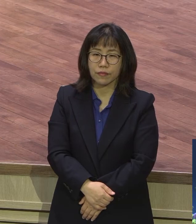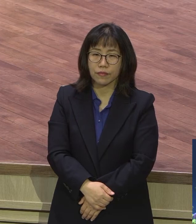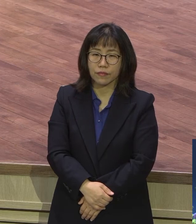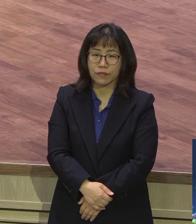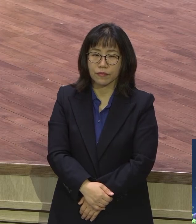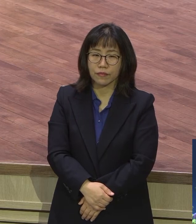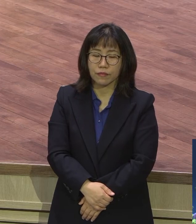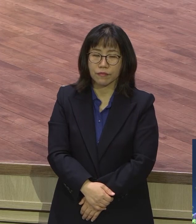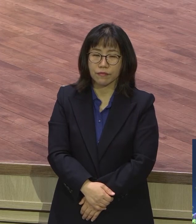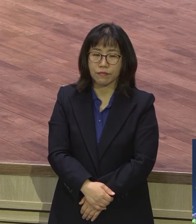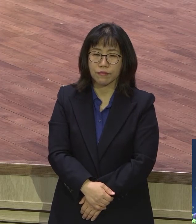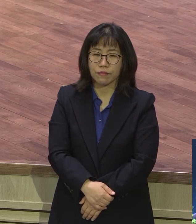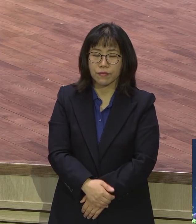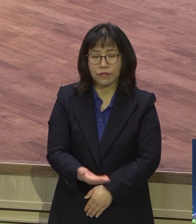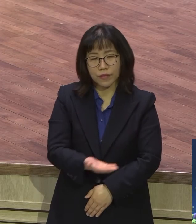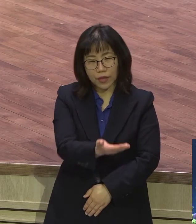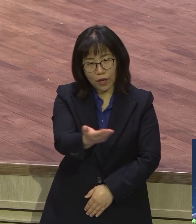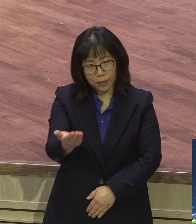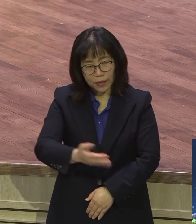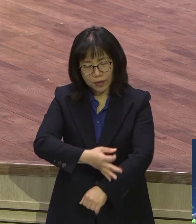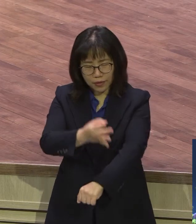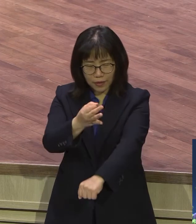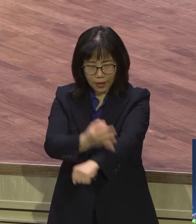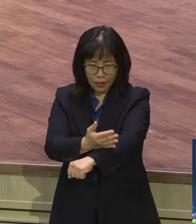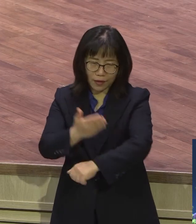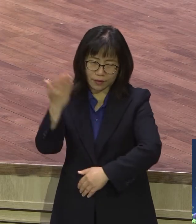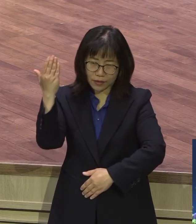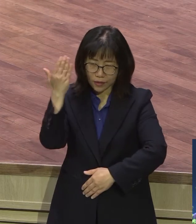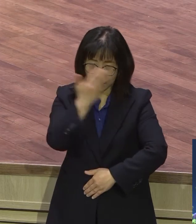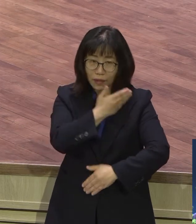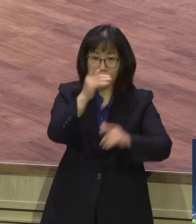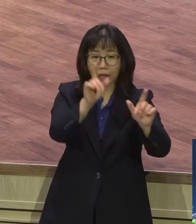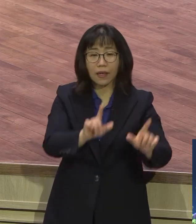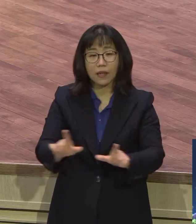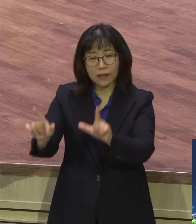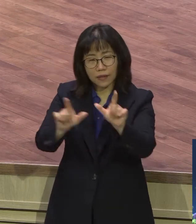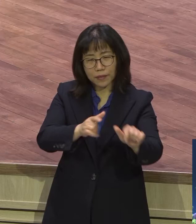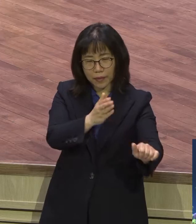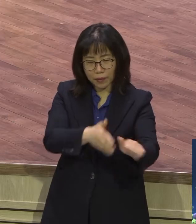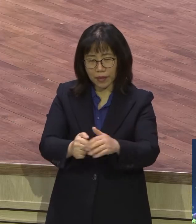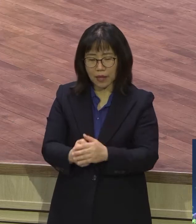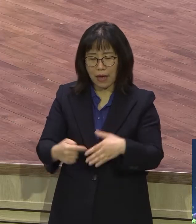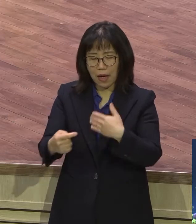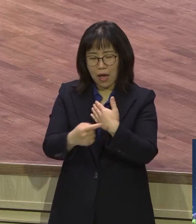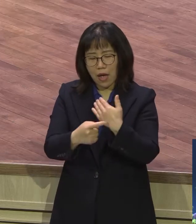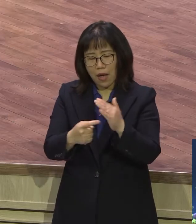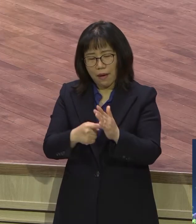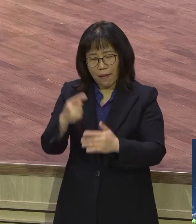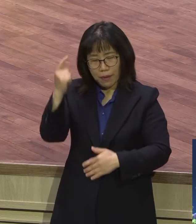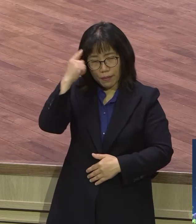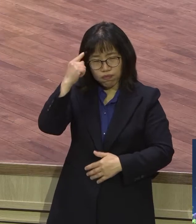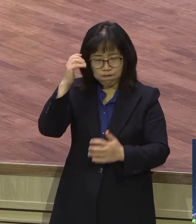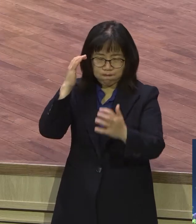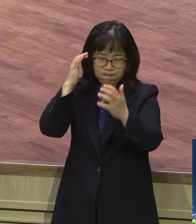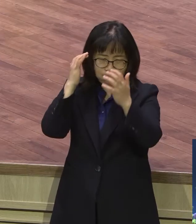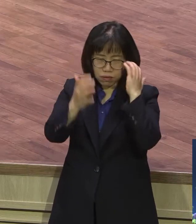심플하게 사시기 바랍니다 성의의 사람은 복잡하지 않습니다 말을 해도 분명하고 행동해도